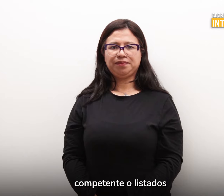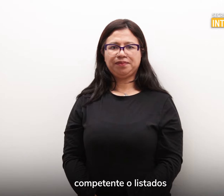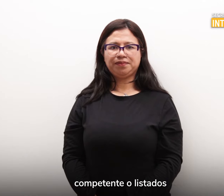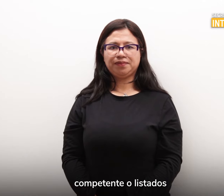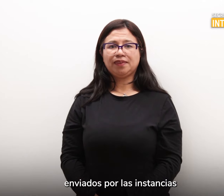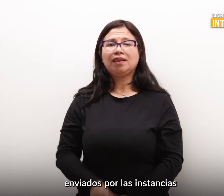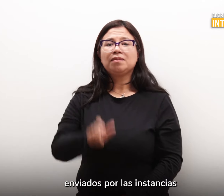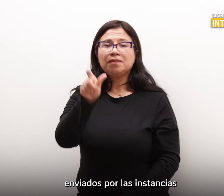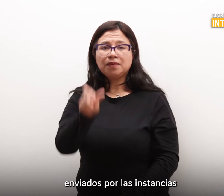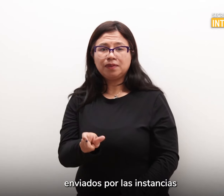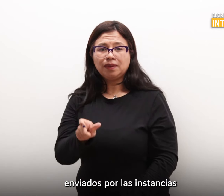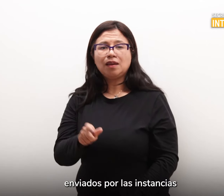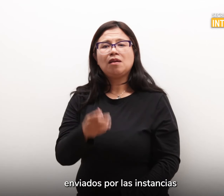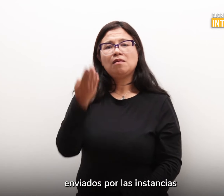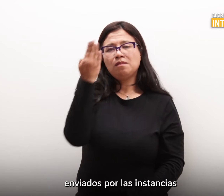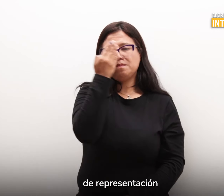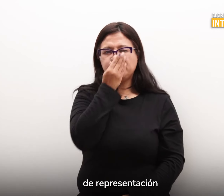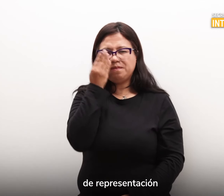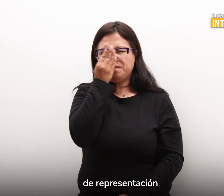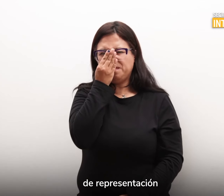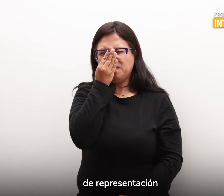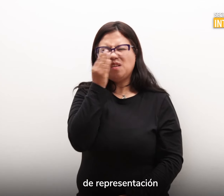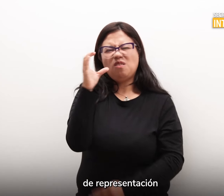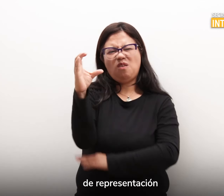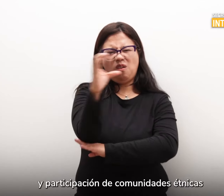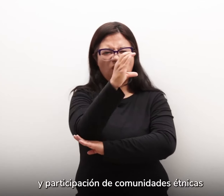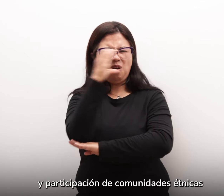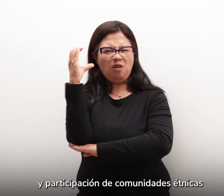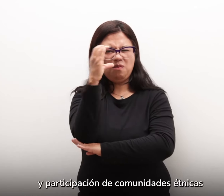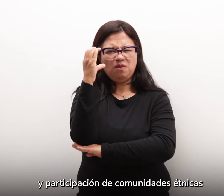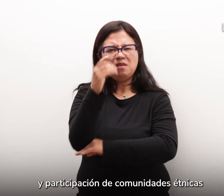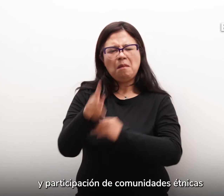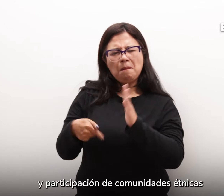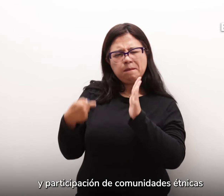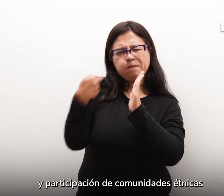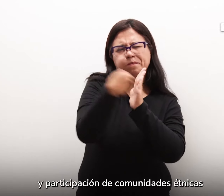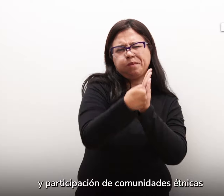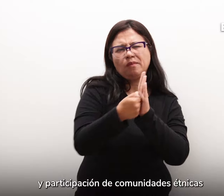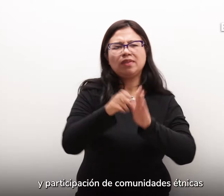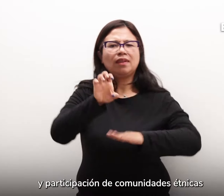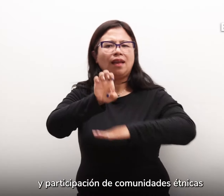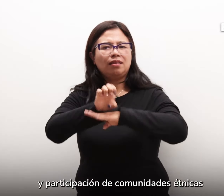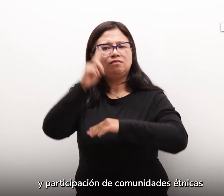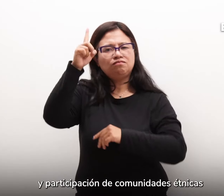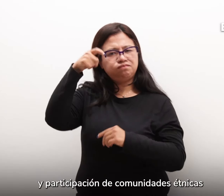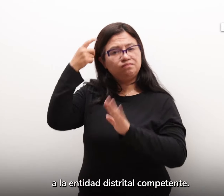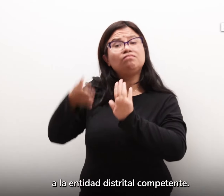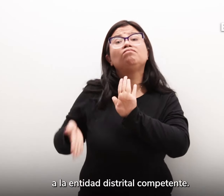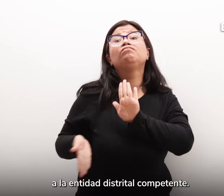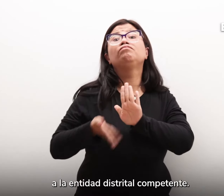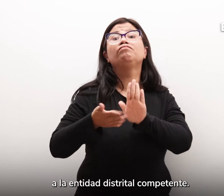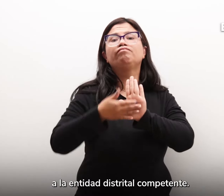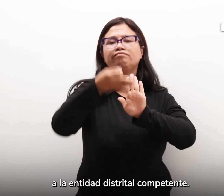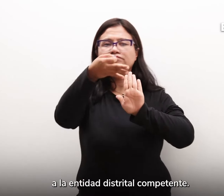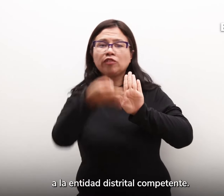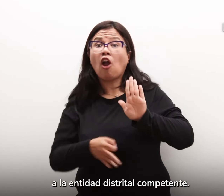listados enviados por las instancias de representación y participación de comunidades étnicas a la entidad distrital